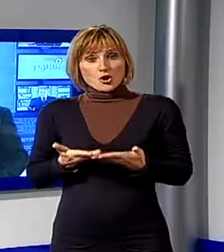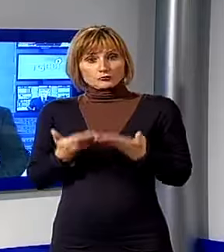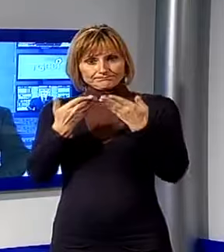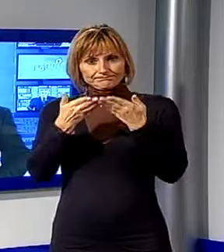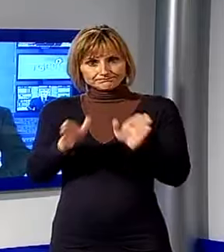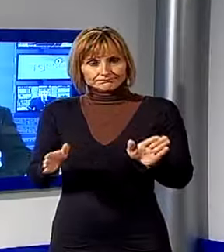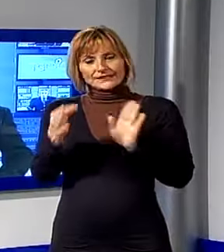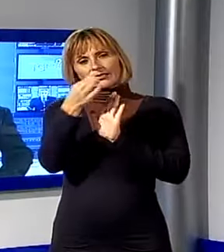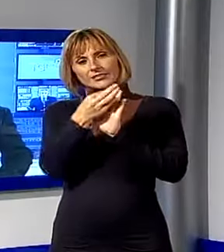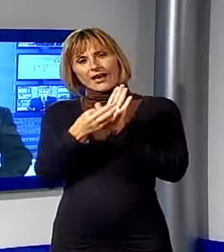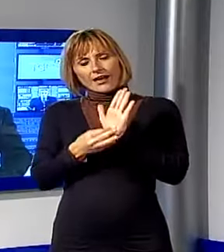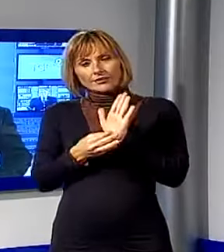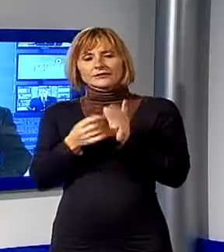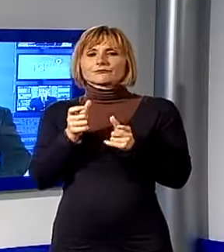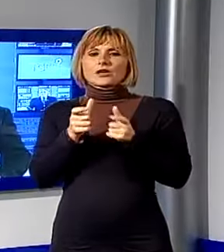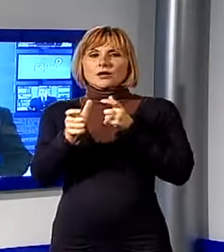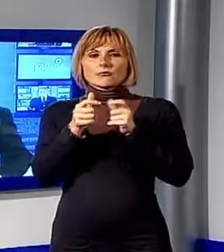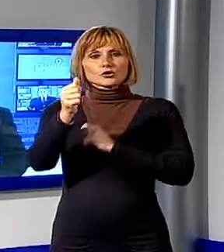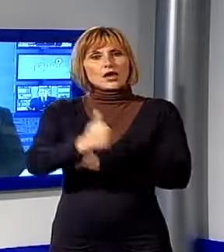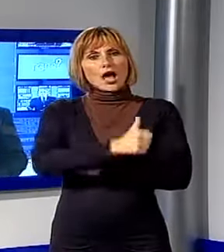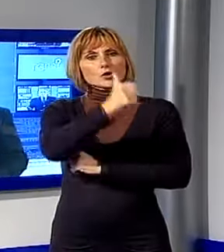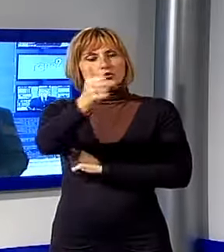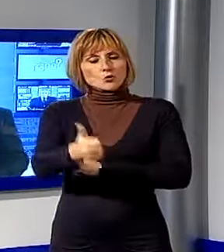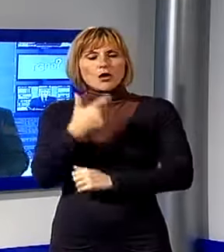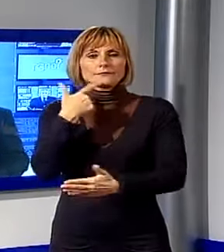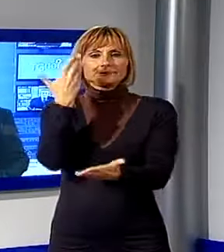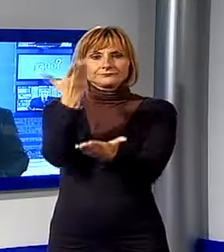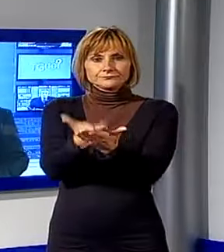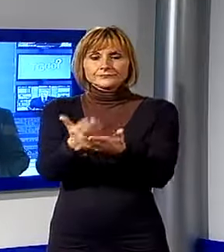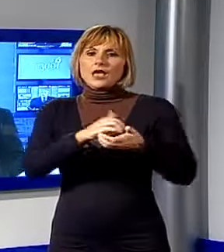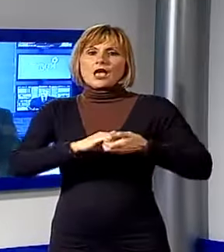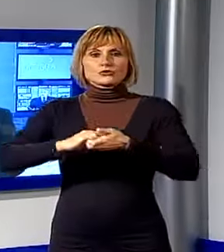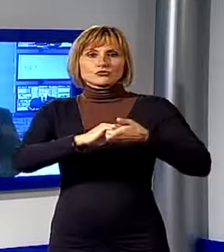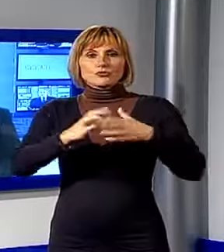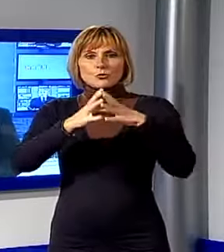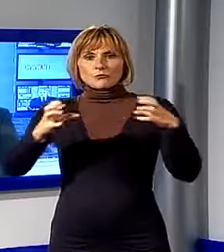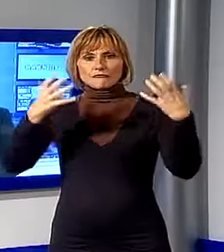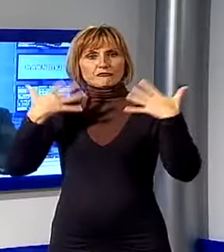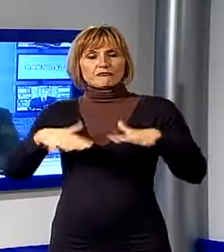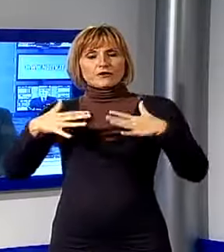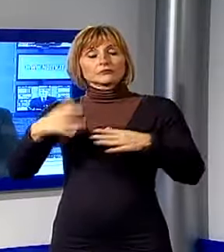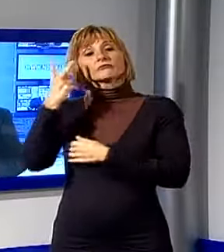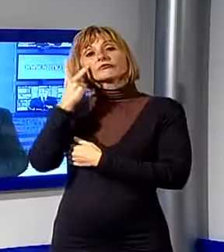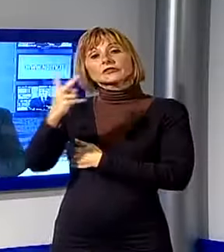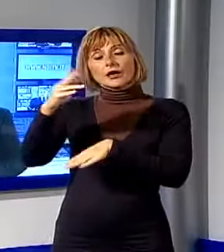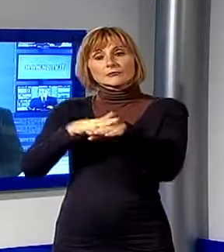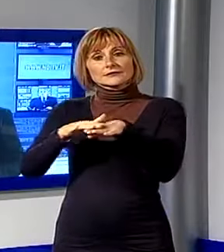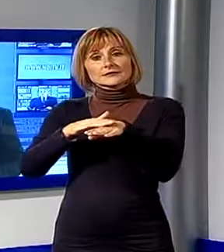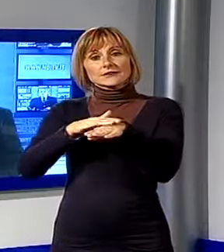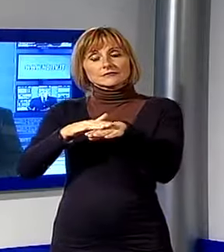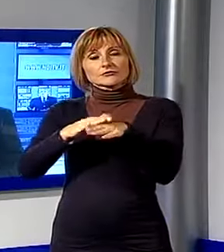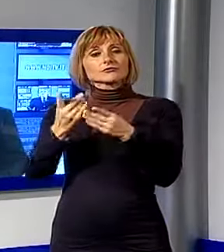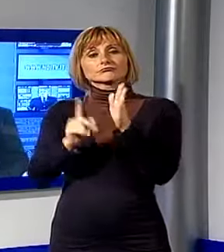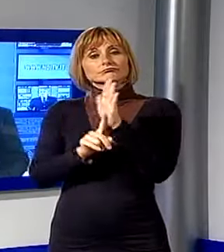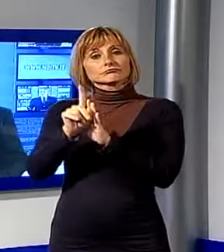dati del rapporto congiunturale annuale che è stato presentato oggi dall'Associazione Industriali. Vediamo nel servizio